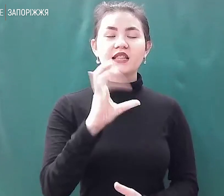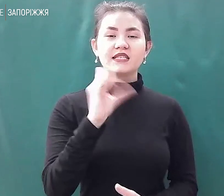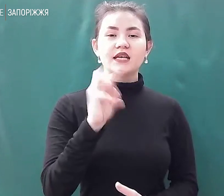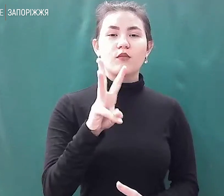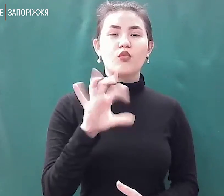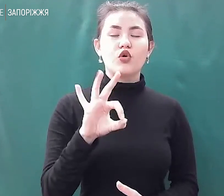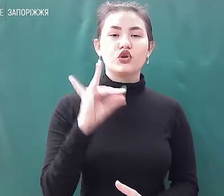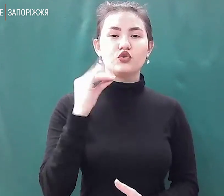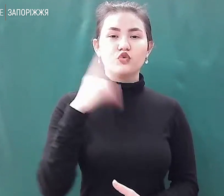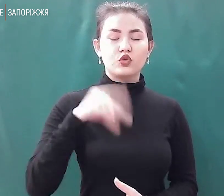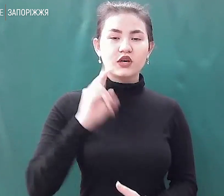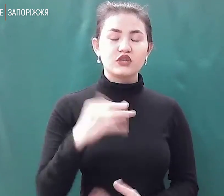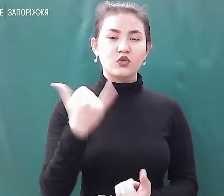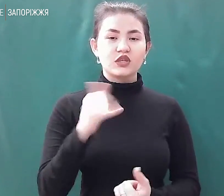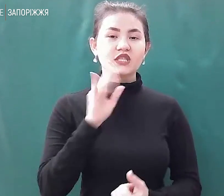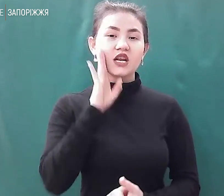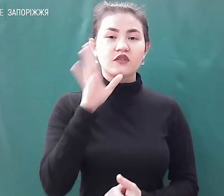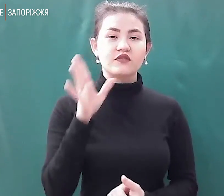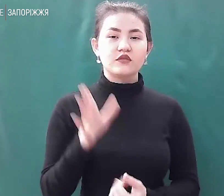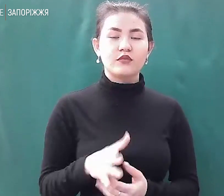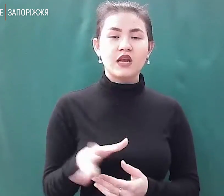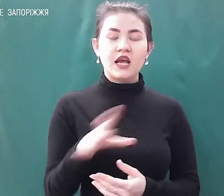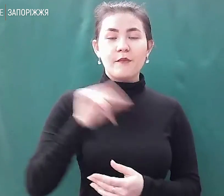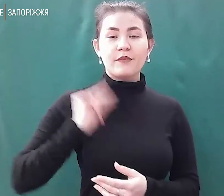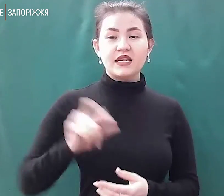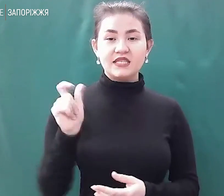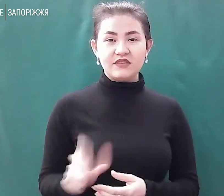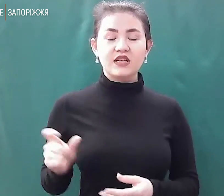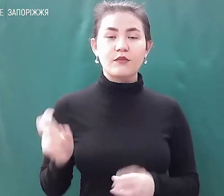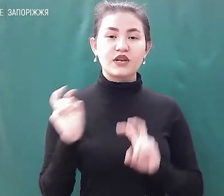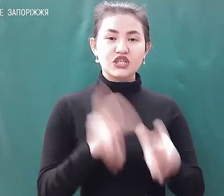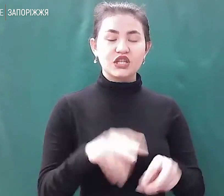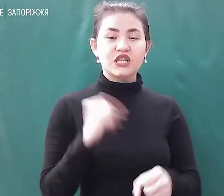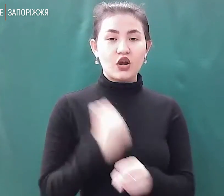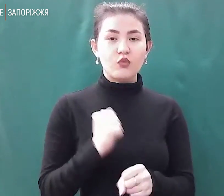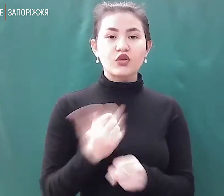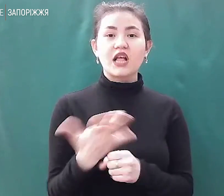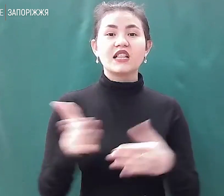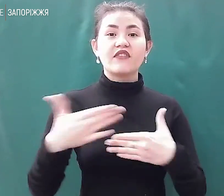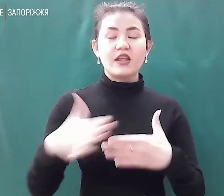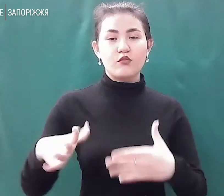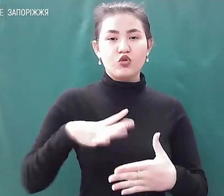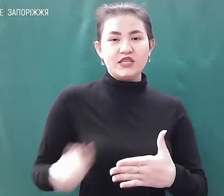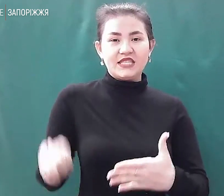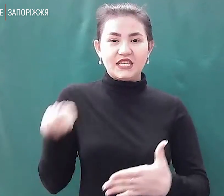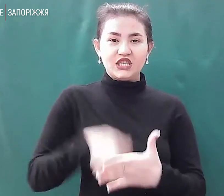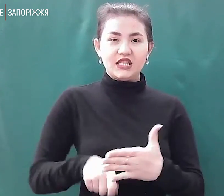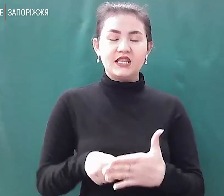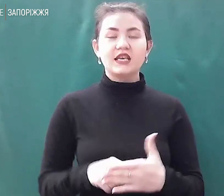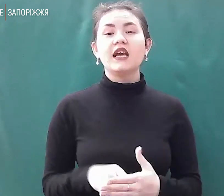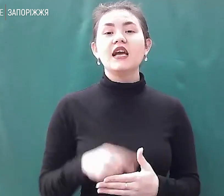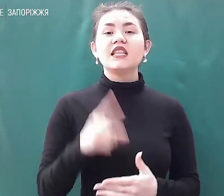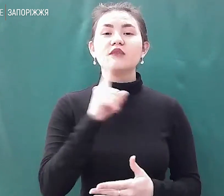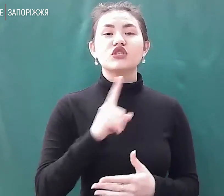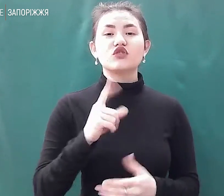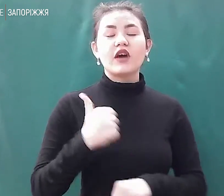зранку усі працівники прийшли на роботу, але двері були зачинені. Тимчасово адміністрація міста була